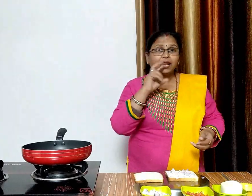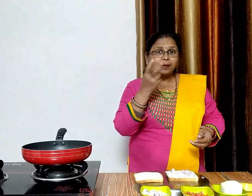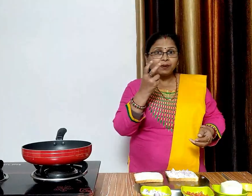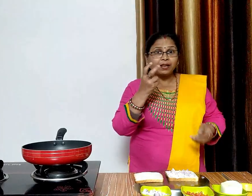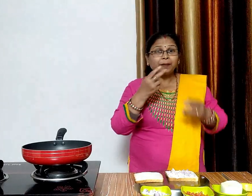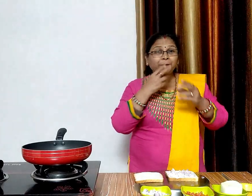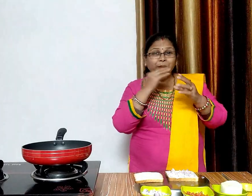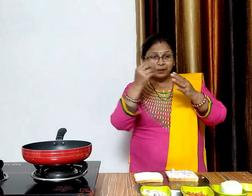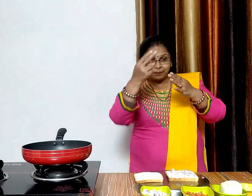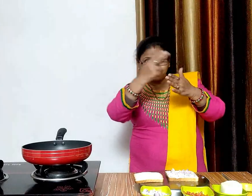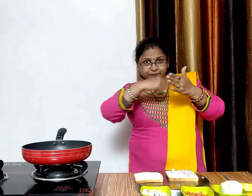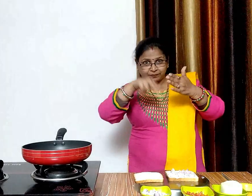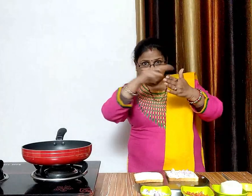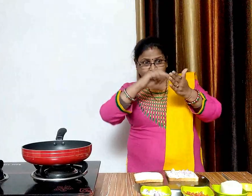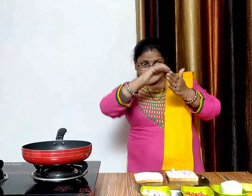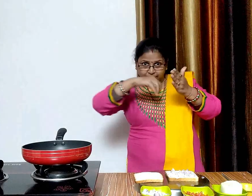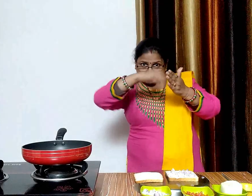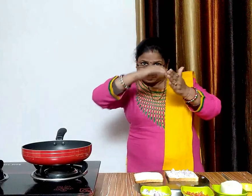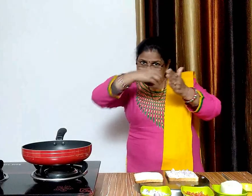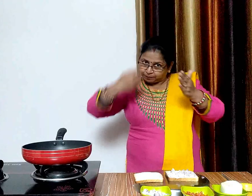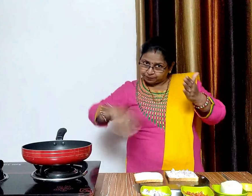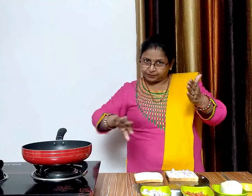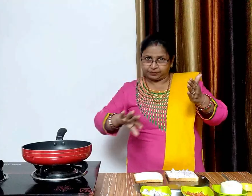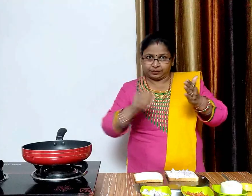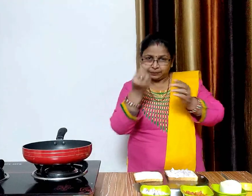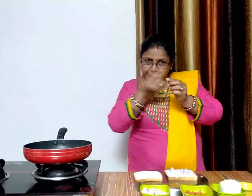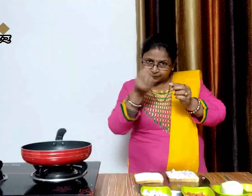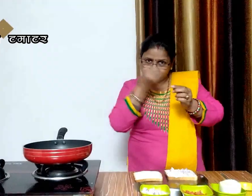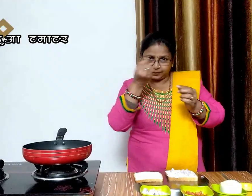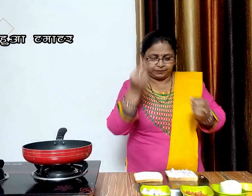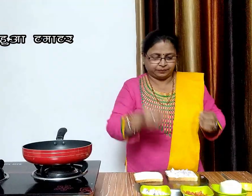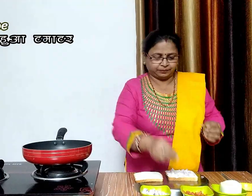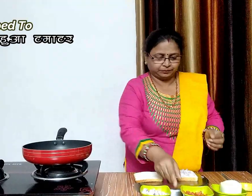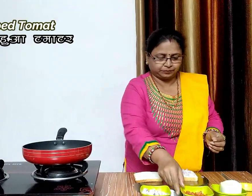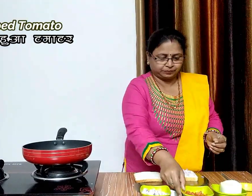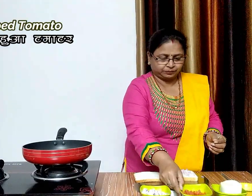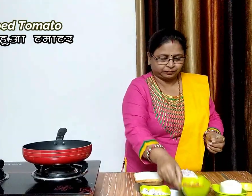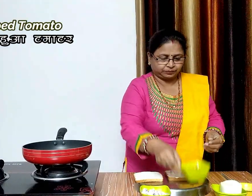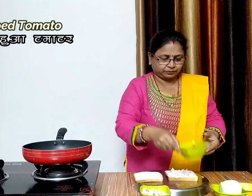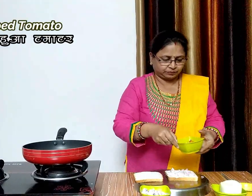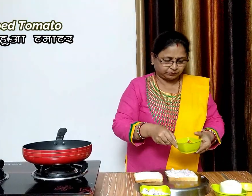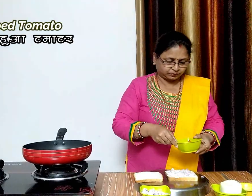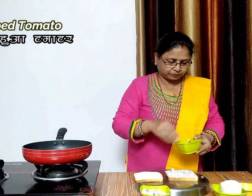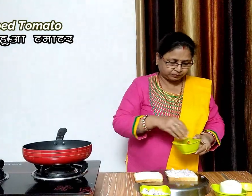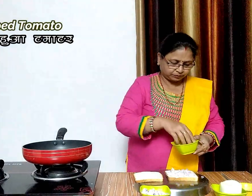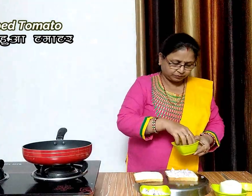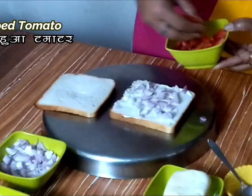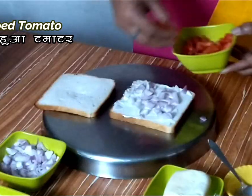बारी कटा हुआ टमाटर जिसका हमने पल्प पहले ही निकाल लिया था को अच्छे से स्प्रैड कर लेंगे